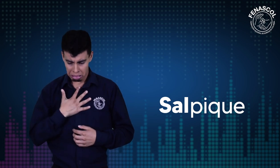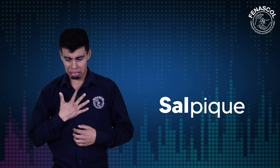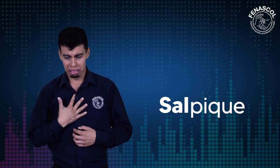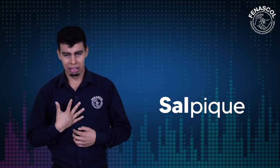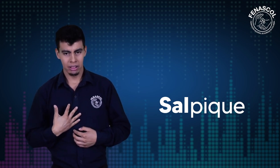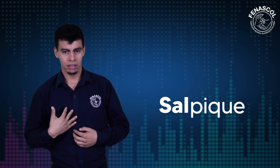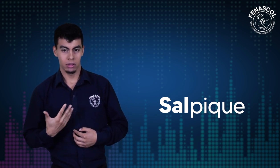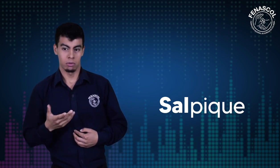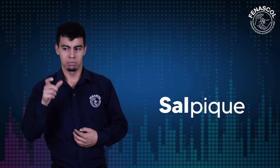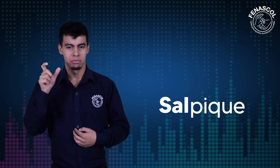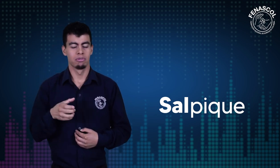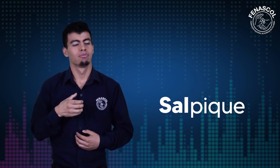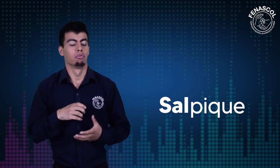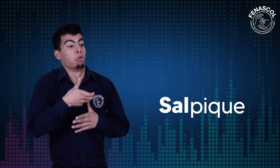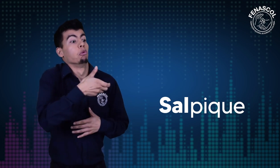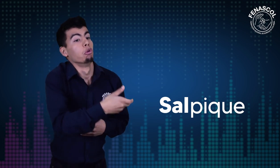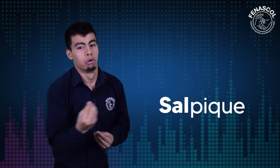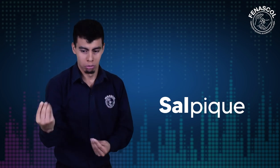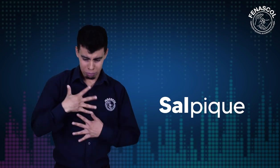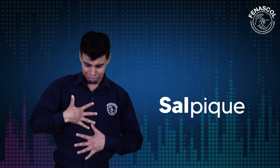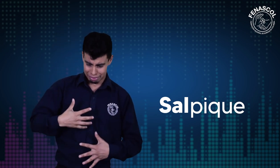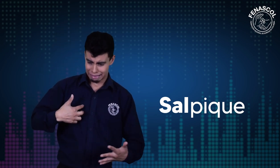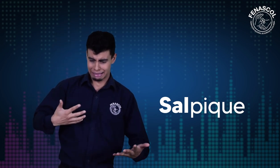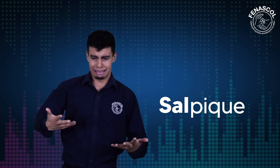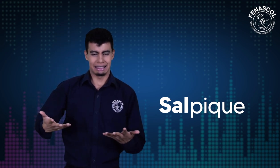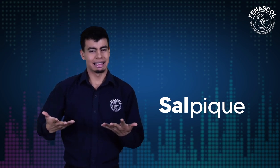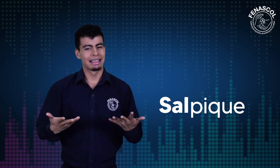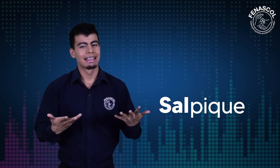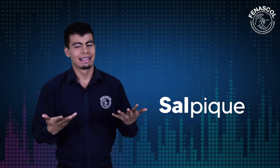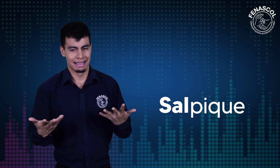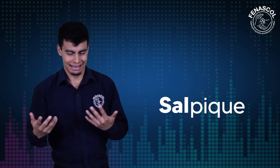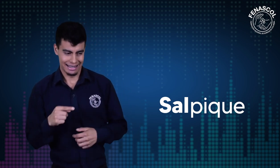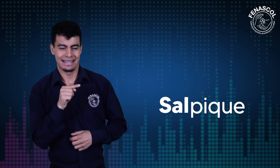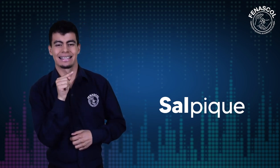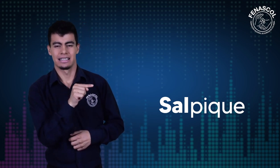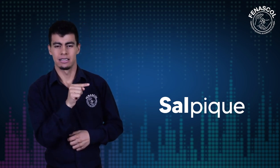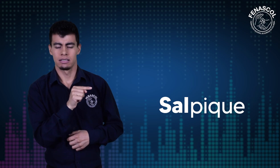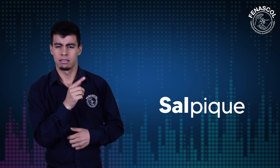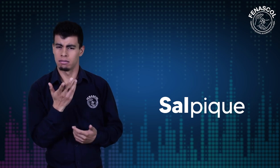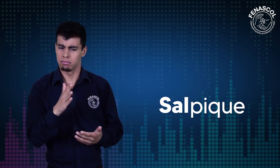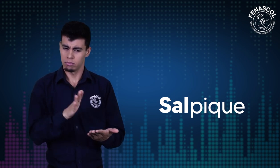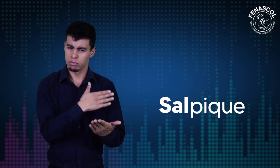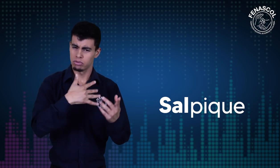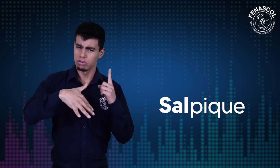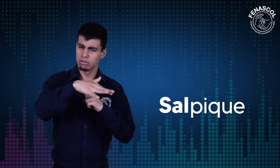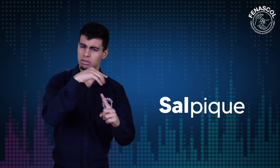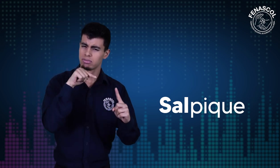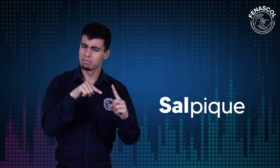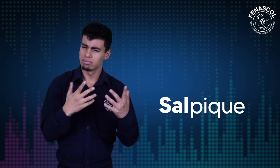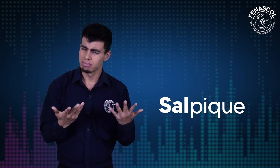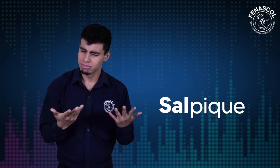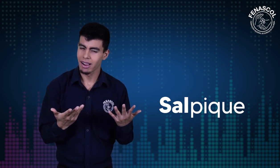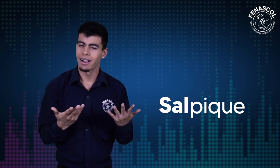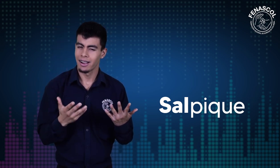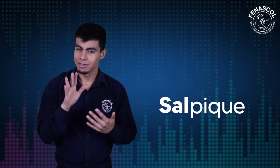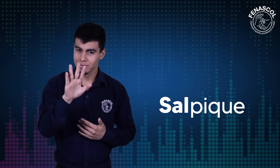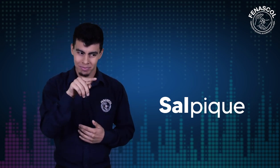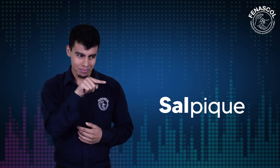y nos salpica lodo o de pronto cuando tomamos algo y nos chorreamos. Entre